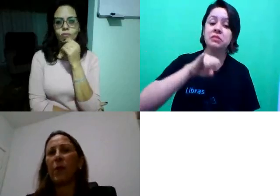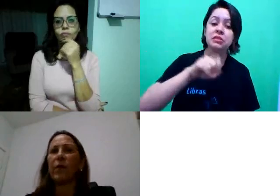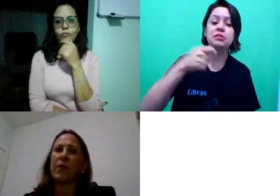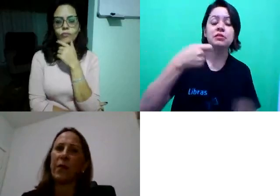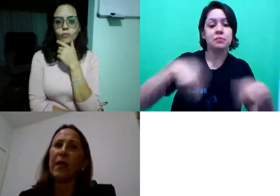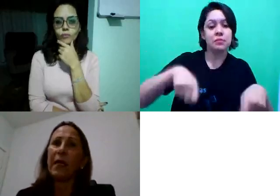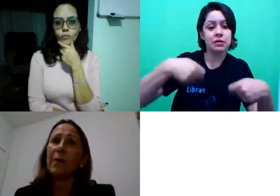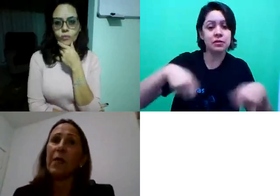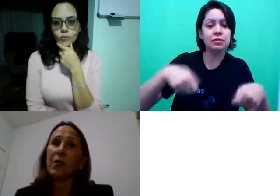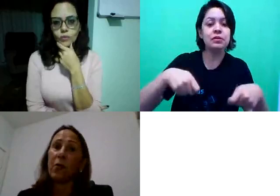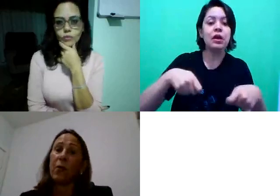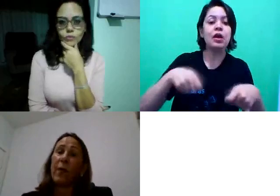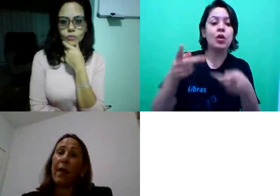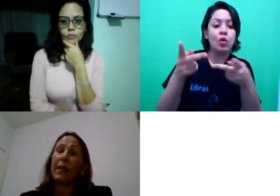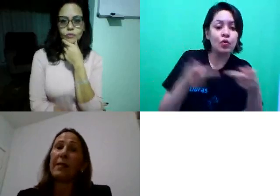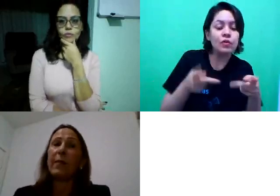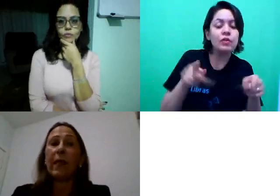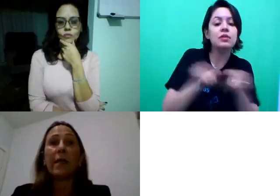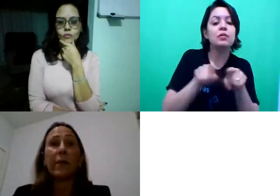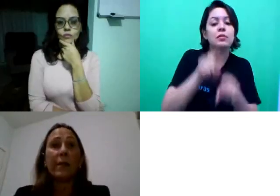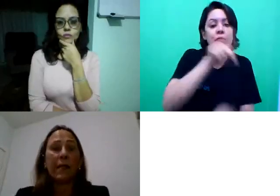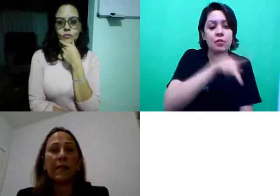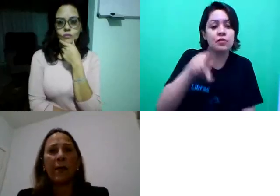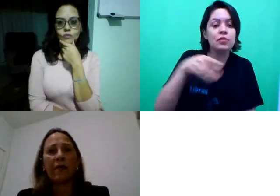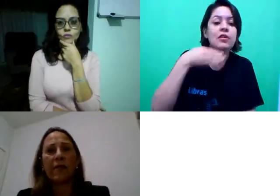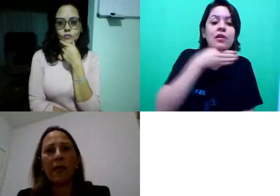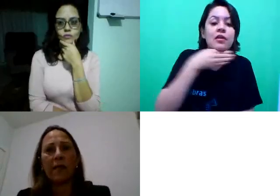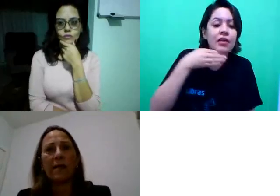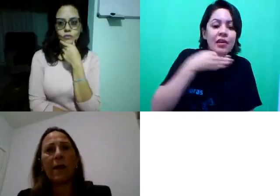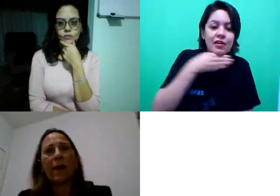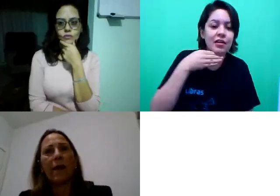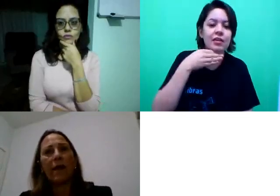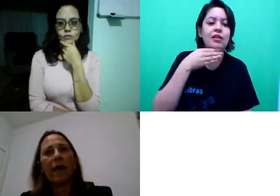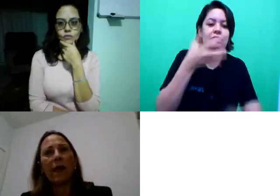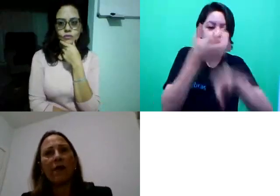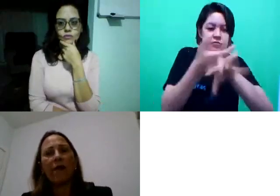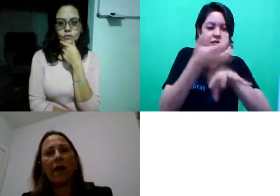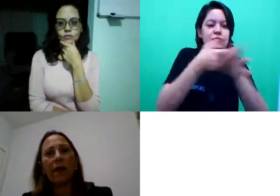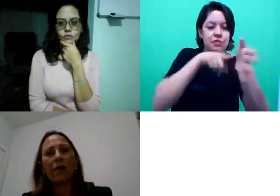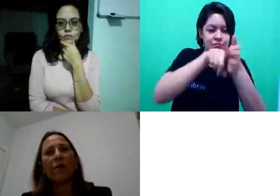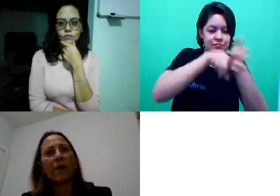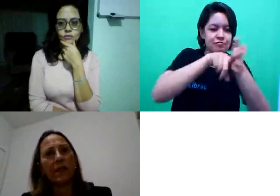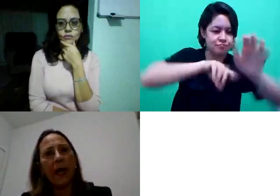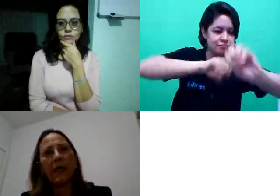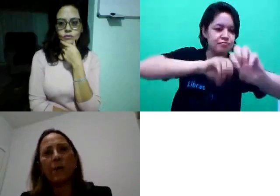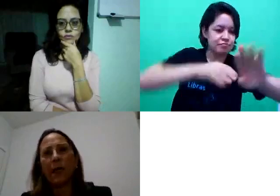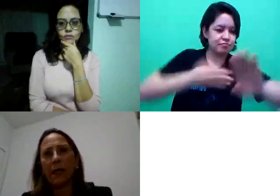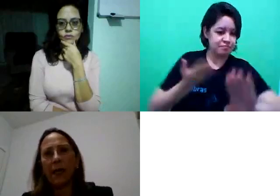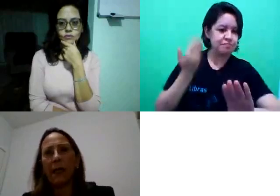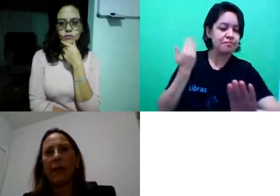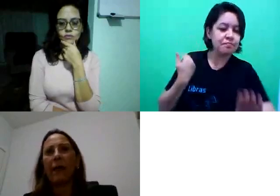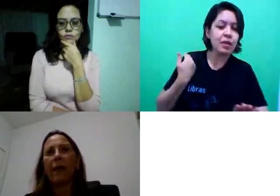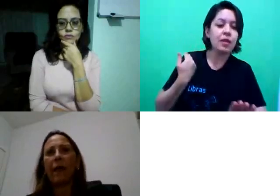chama o professor Ari, que ministrou a disciplina de pesquisa para vocês, e ele vem conversar,